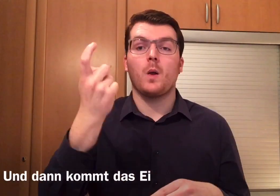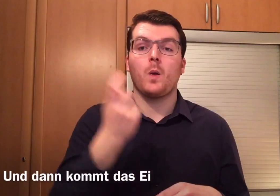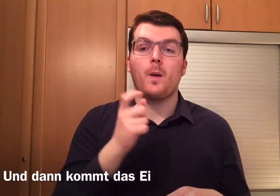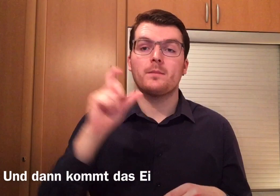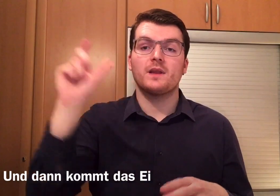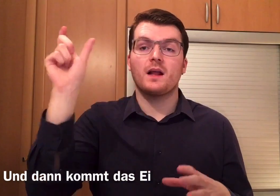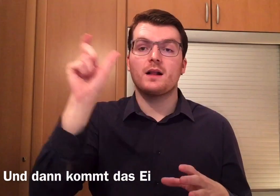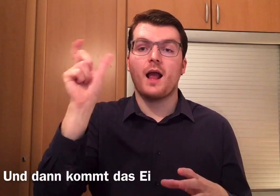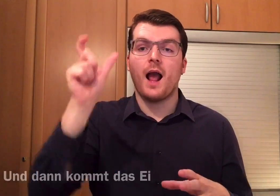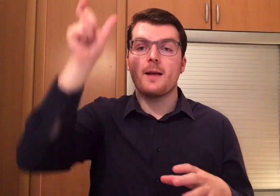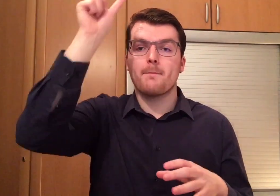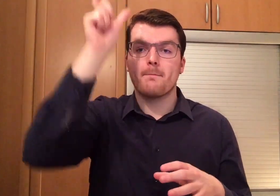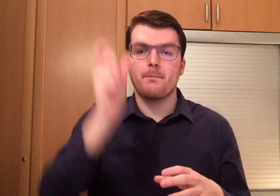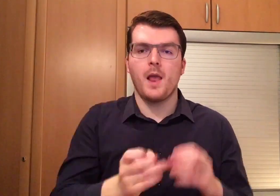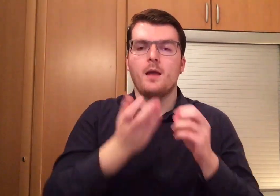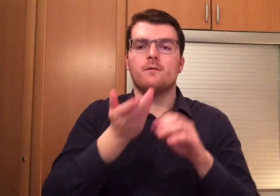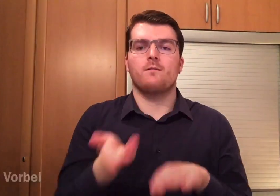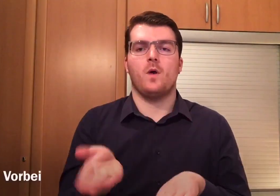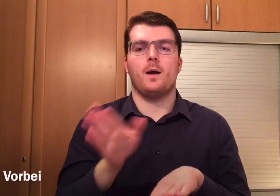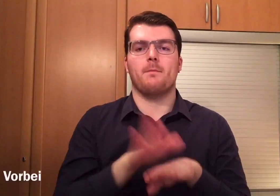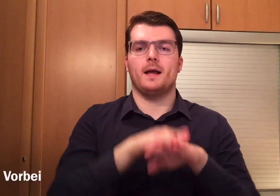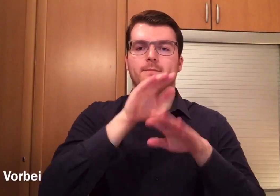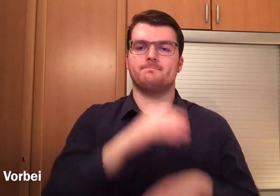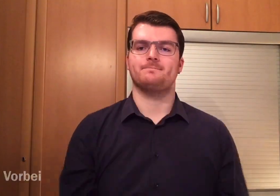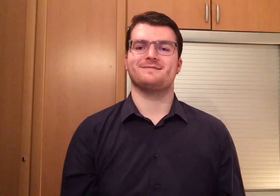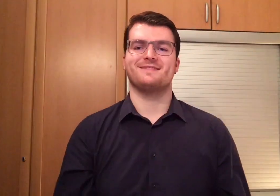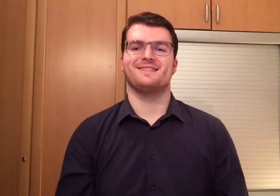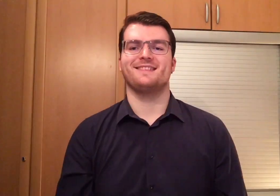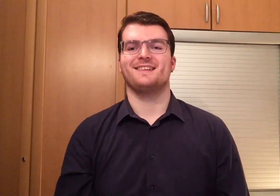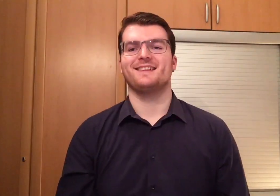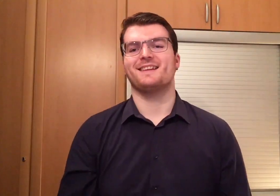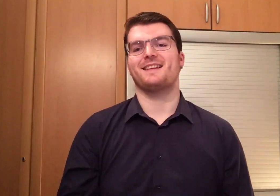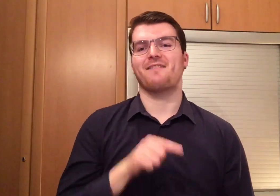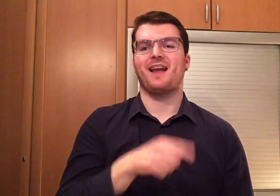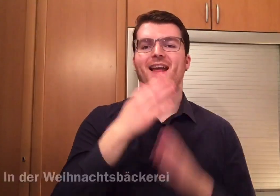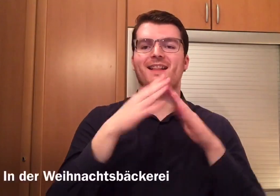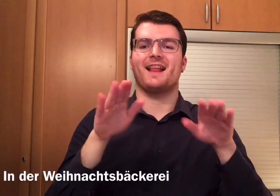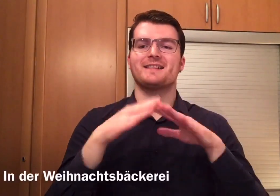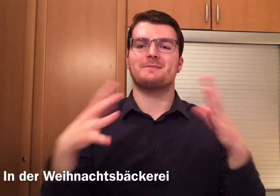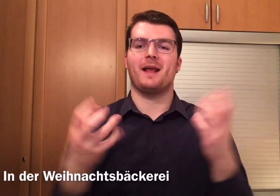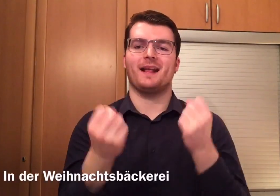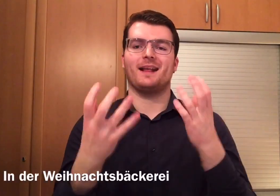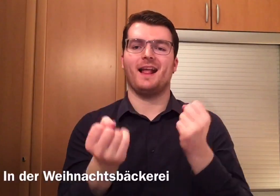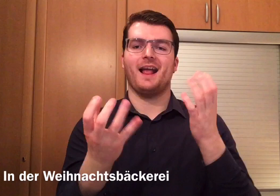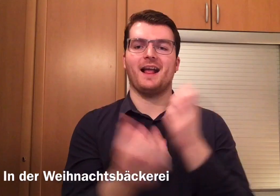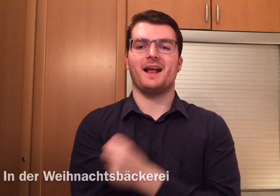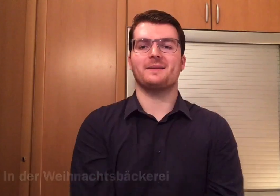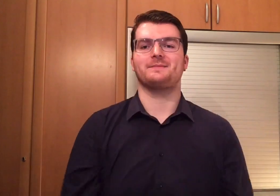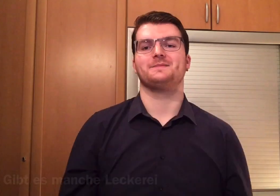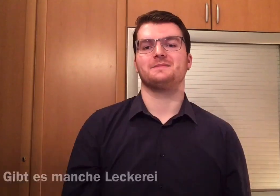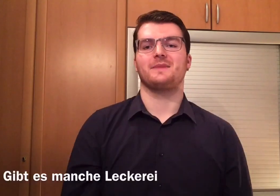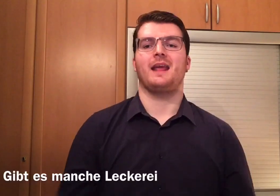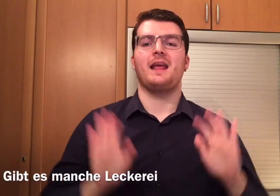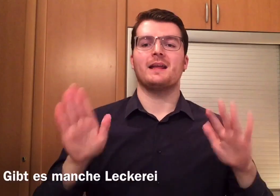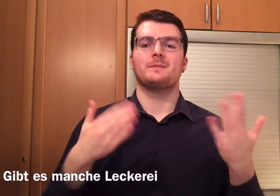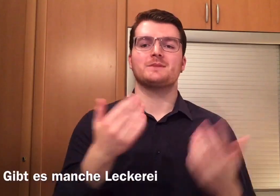kommt das Eis vorbei In der Weihnachtsbäckerei In Gibt es